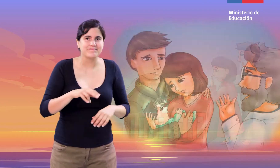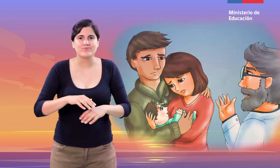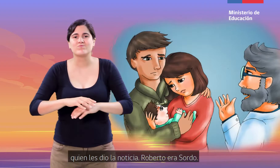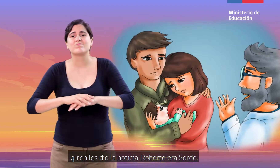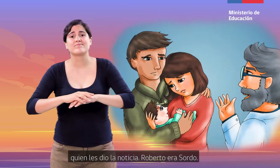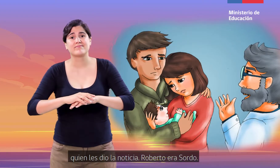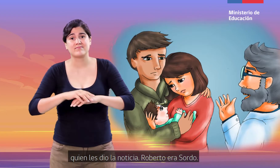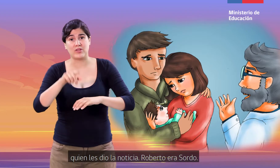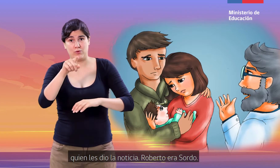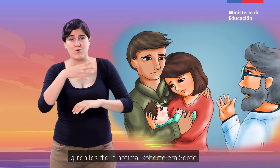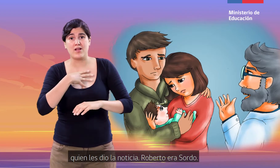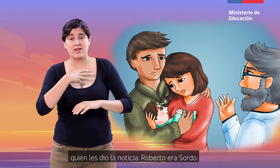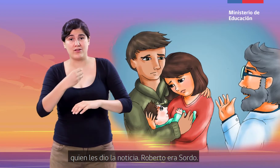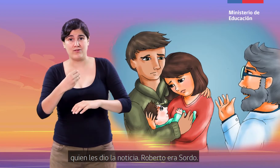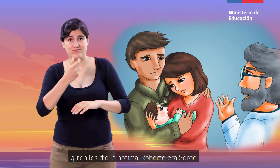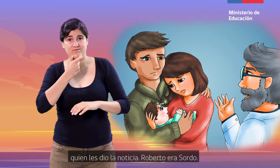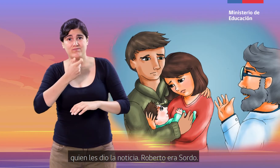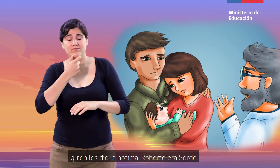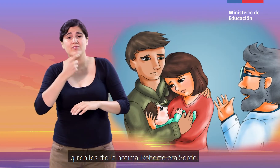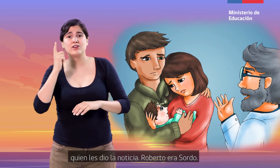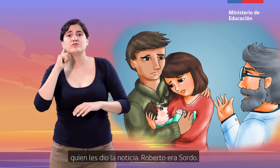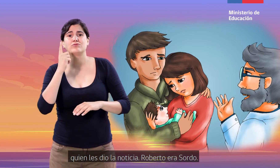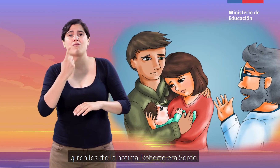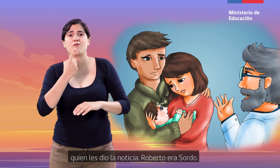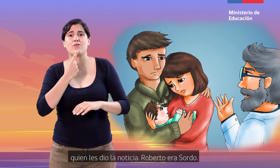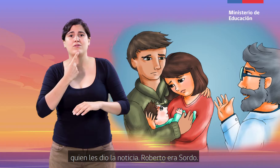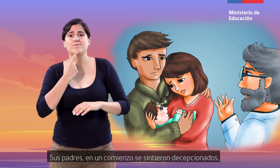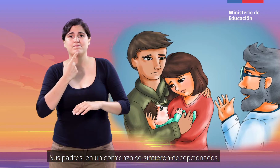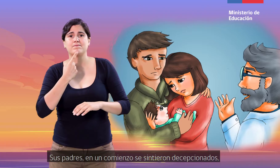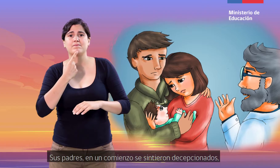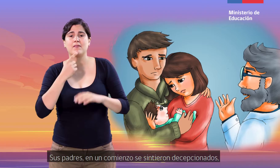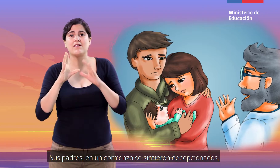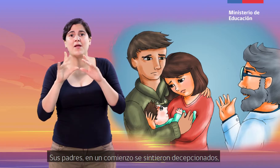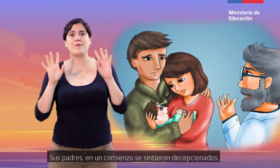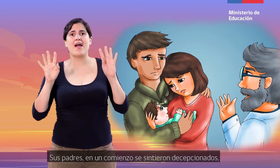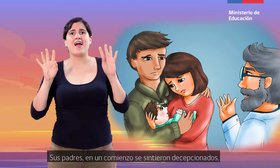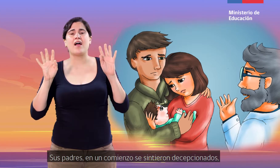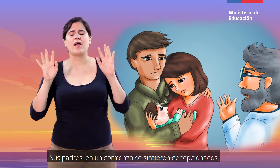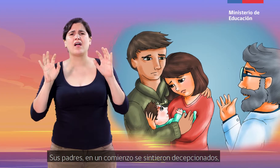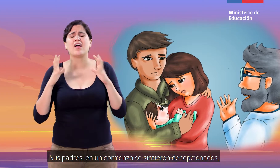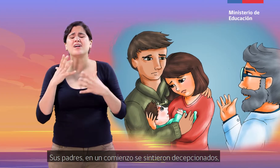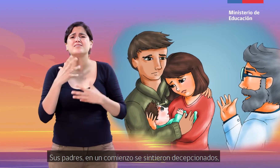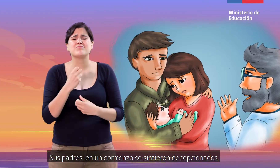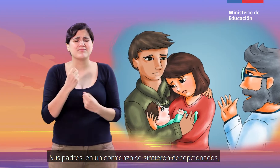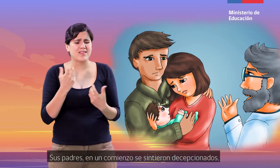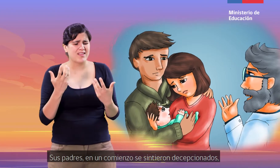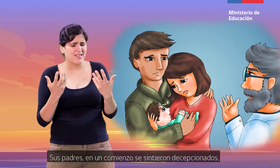Quien les dio la noticia, Roberto era sordo. Sus padres, en un comienzo, se sintieron decepcionados.